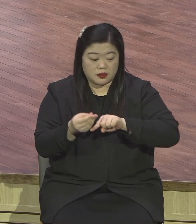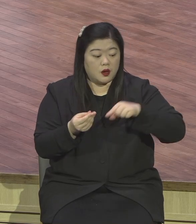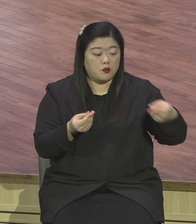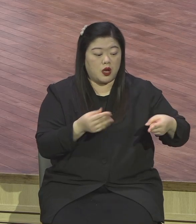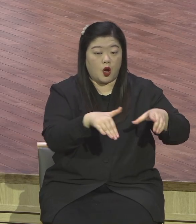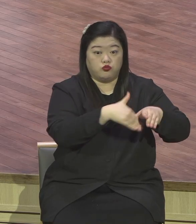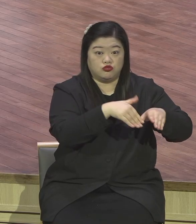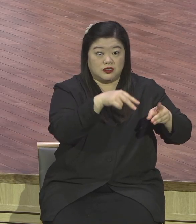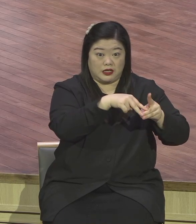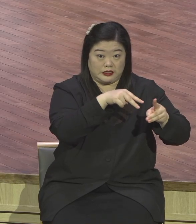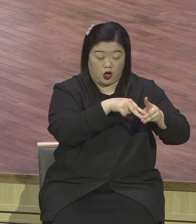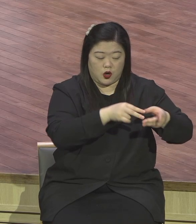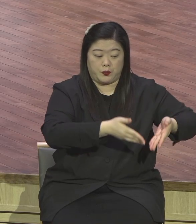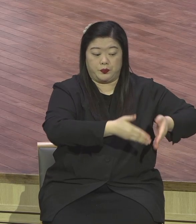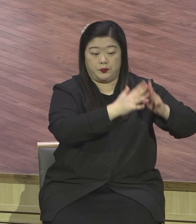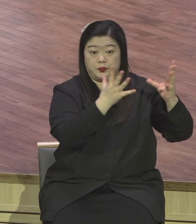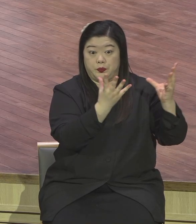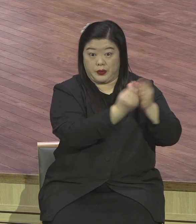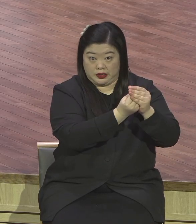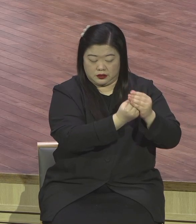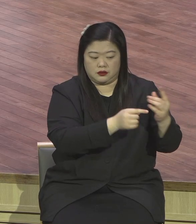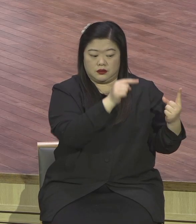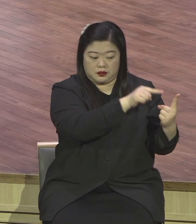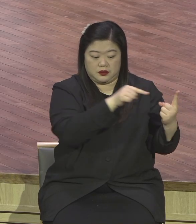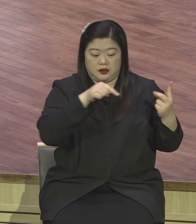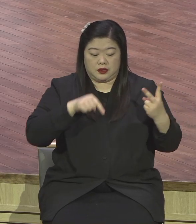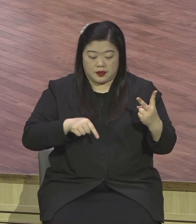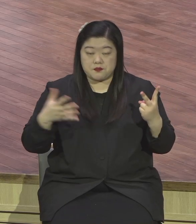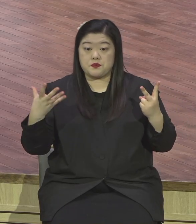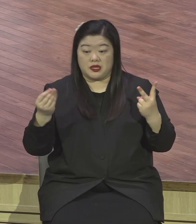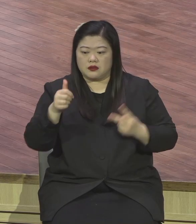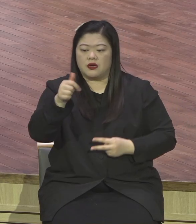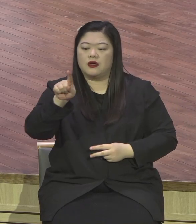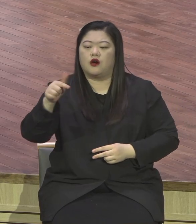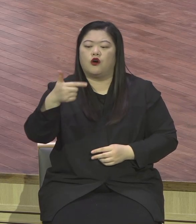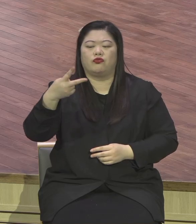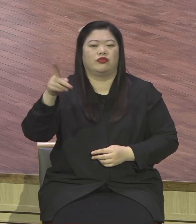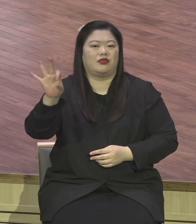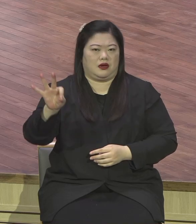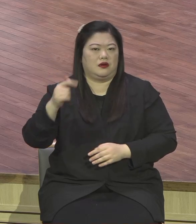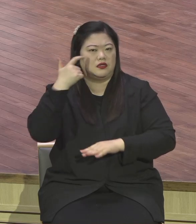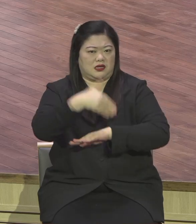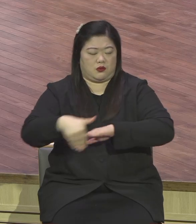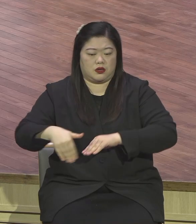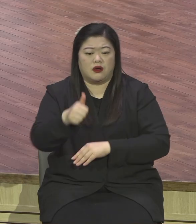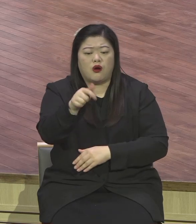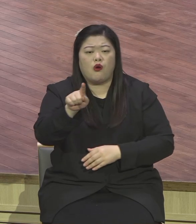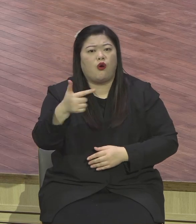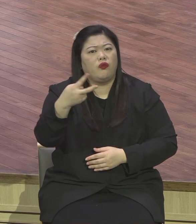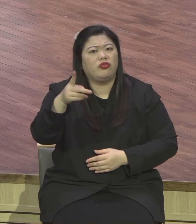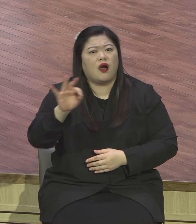헌당은 모든 빚을 뭐요? 빚을 하나님께 청산하고 하나님께 이 교회를 완전히 드리는 거예요.